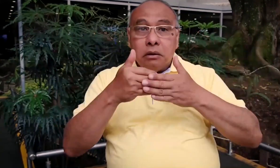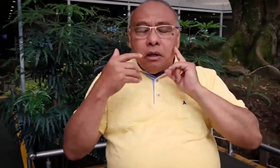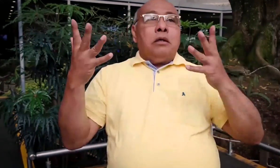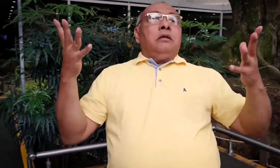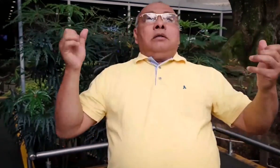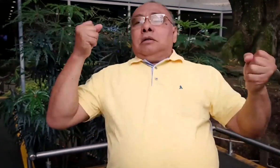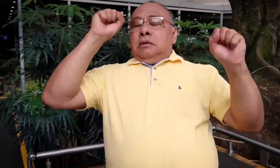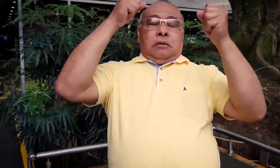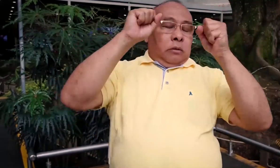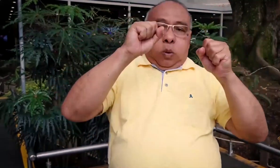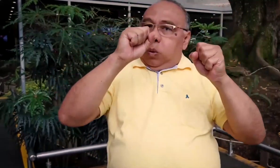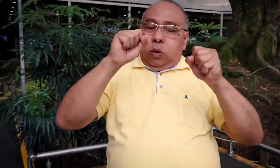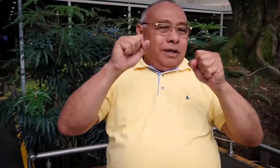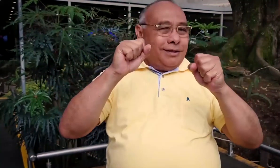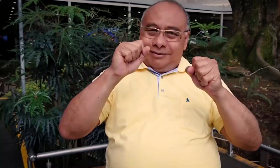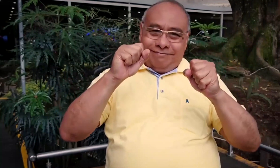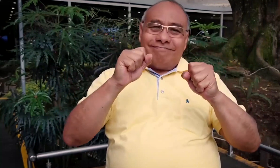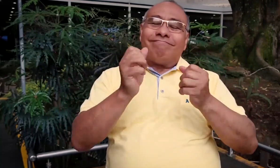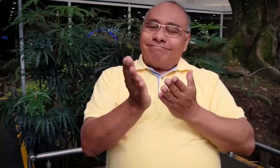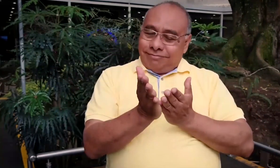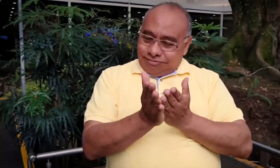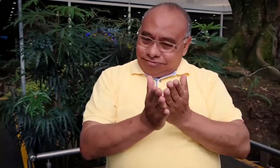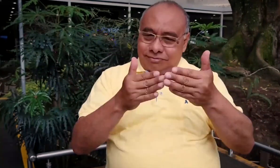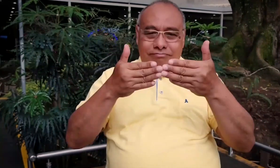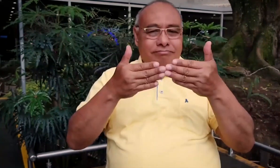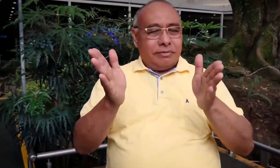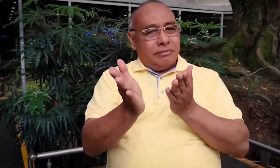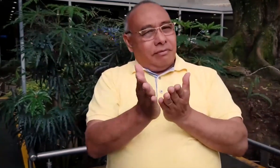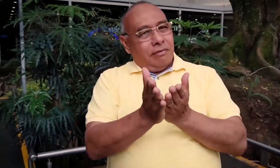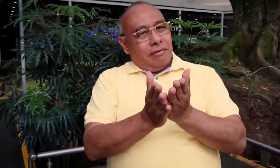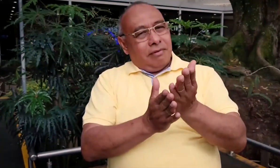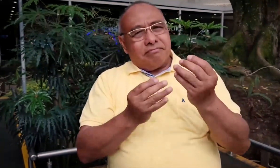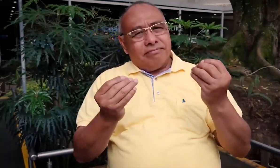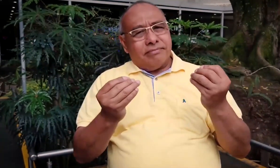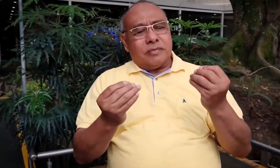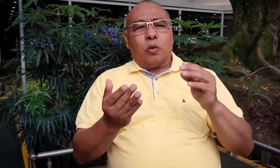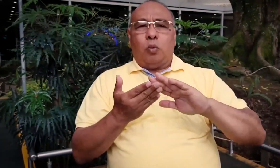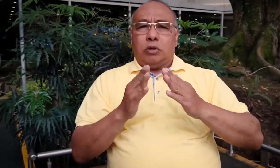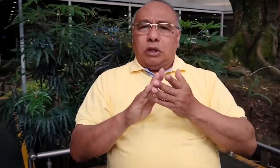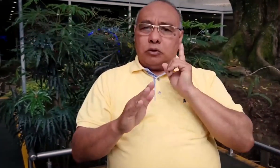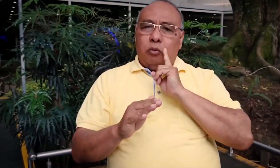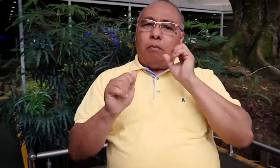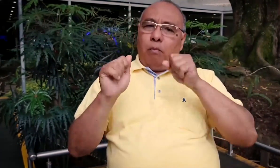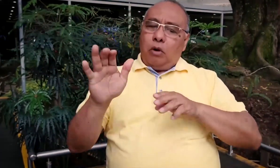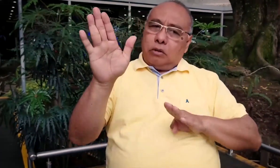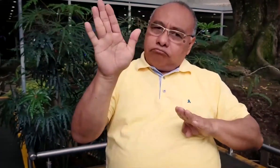sería una preocupación muy grande para la comunidad sorda. Es por esto que el centro de relevo permanece abierto para que la comunidad pueda avanzar y